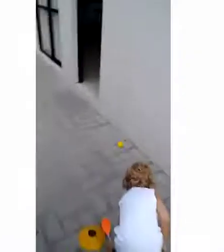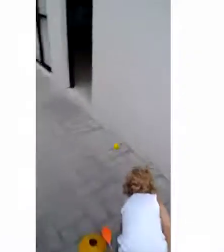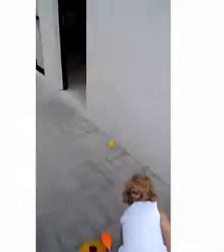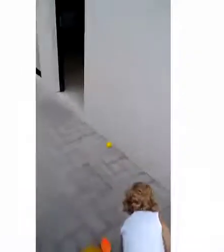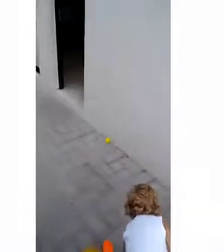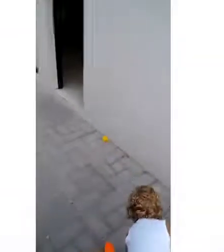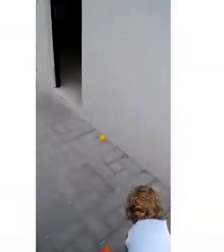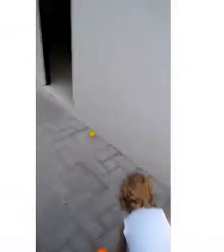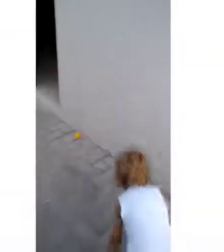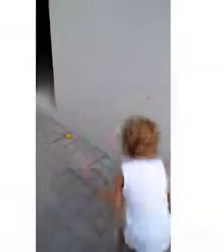con la pelotita.